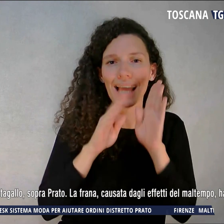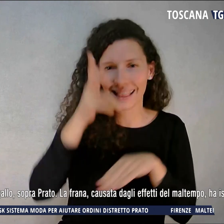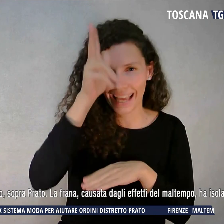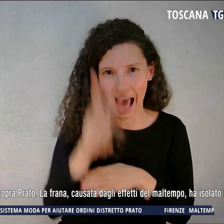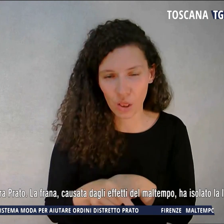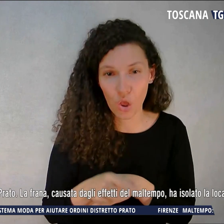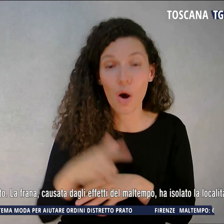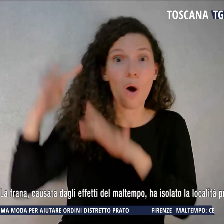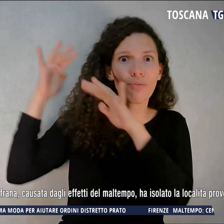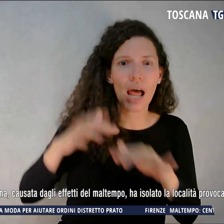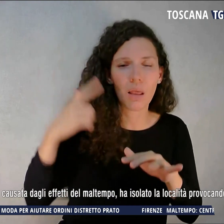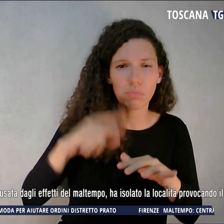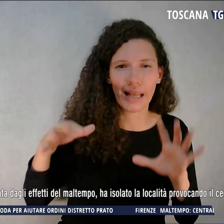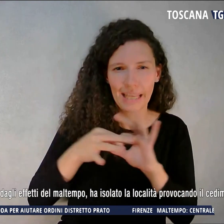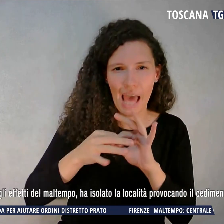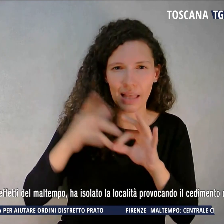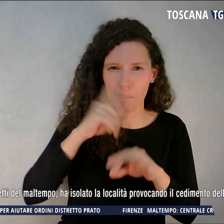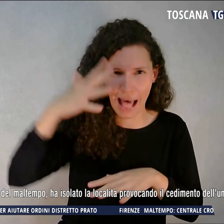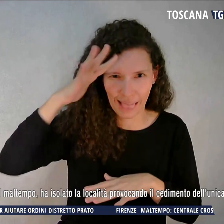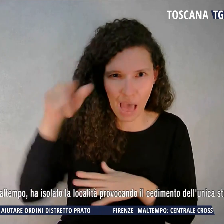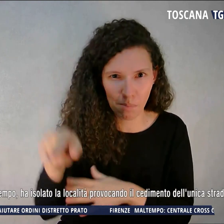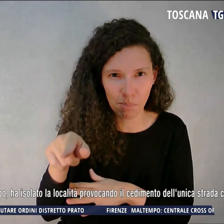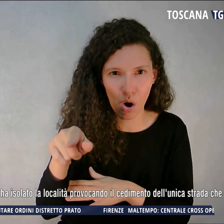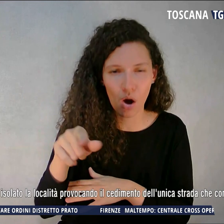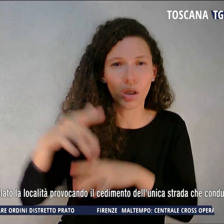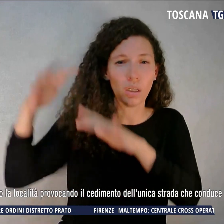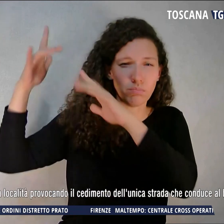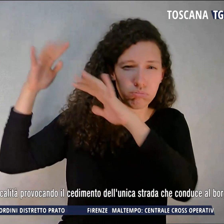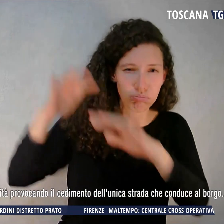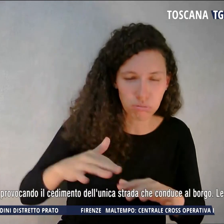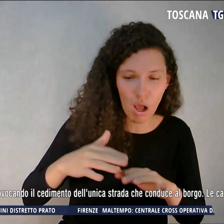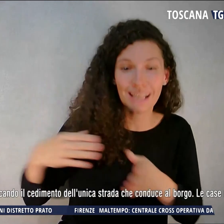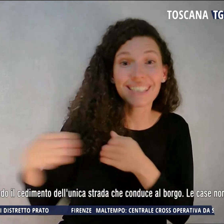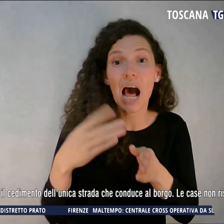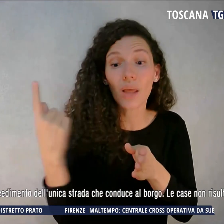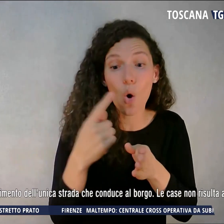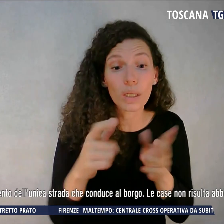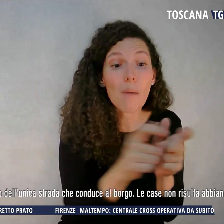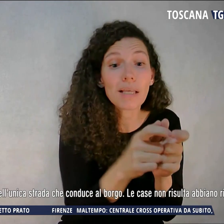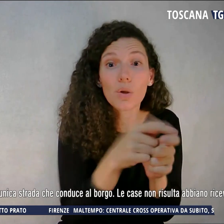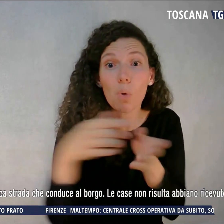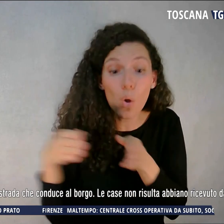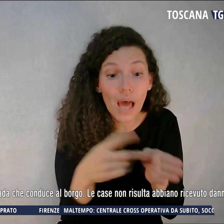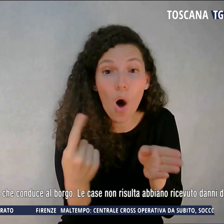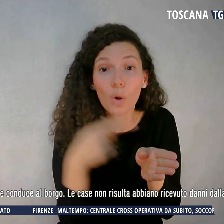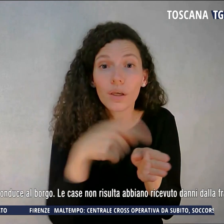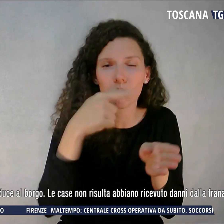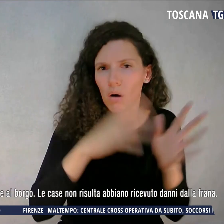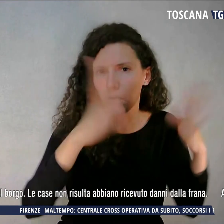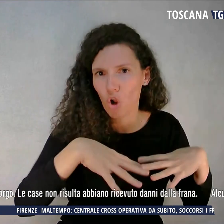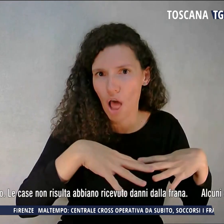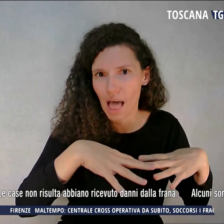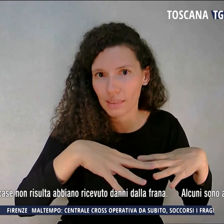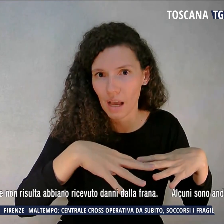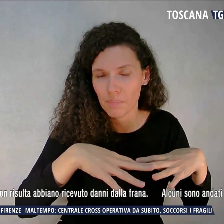isolato la località provocando il cedimento dell'unica strada che conduce al borgo. Le case non risultano, sembra non